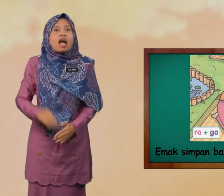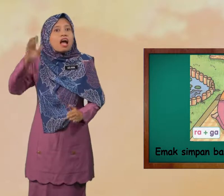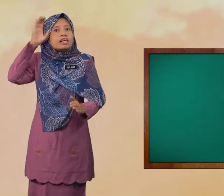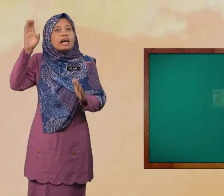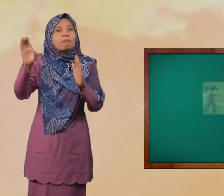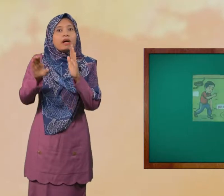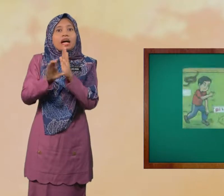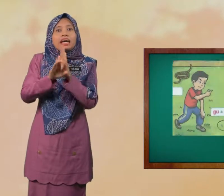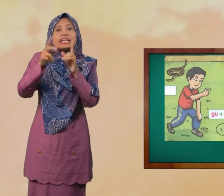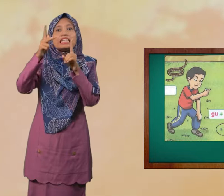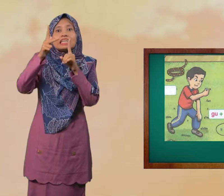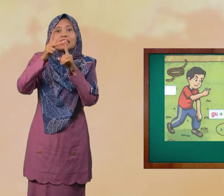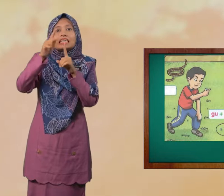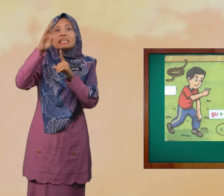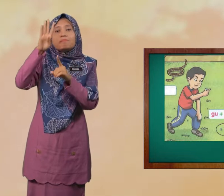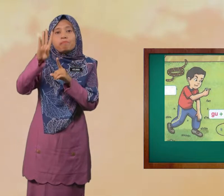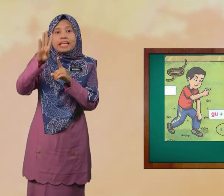Gambar Keempat